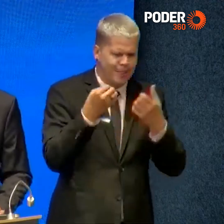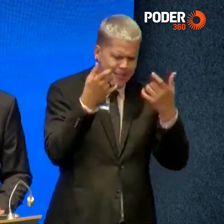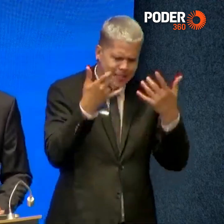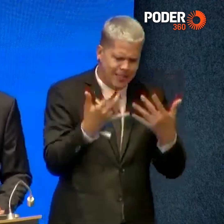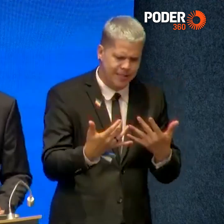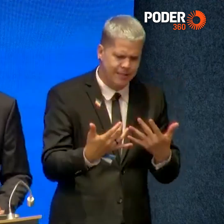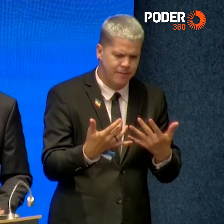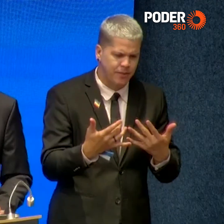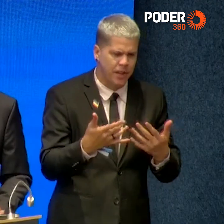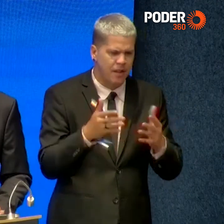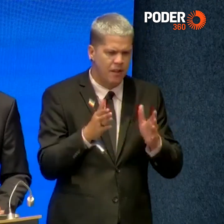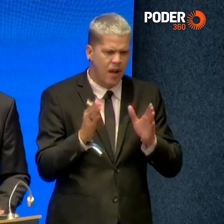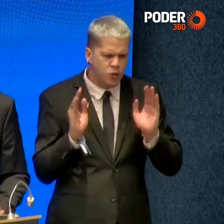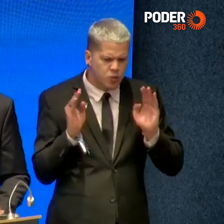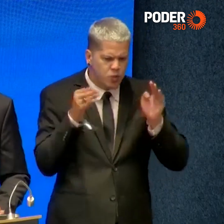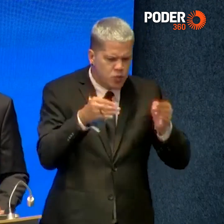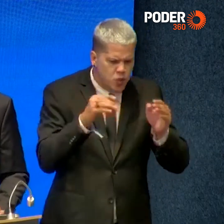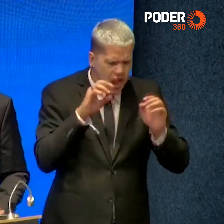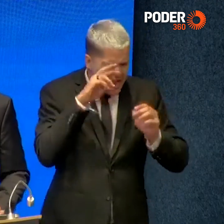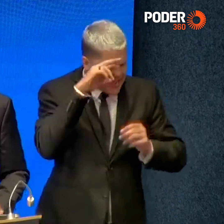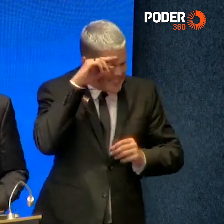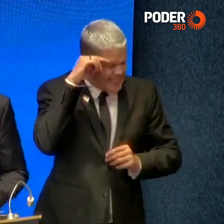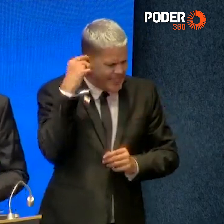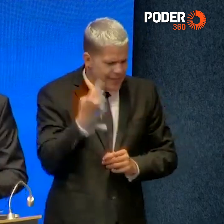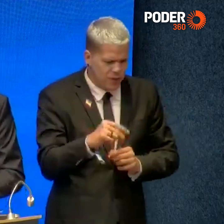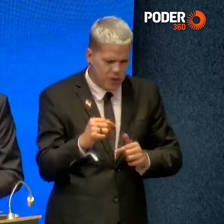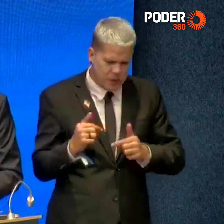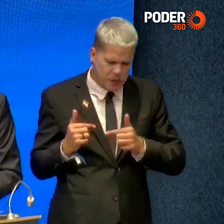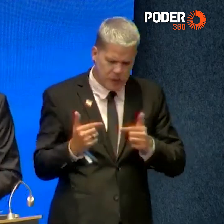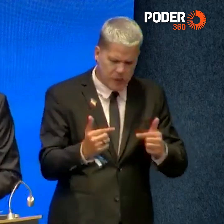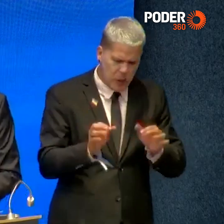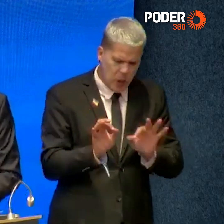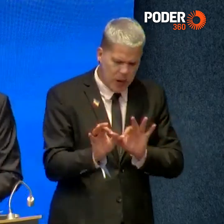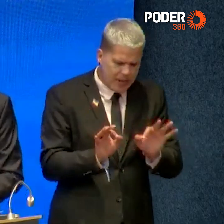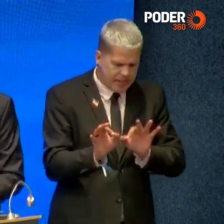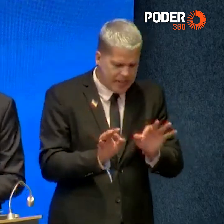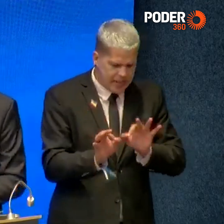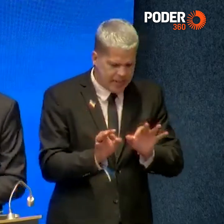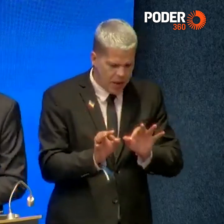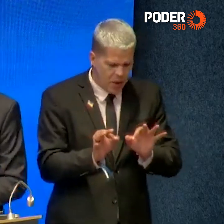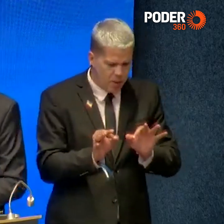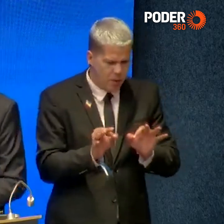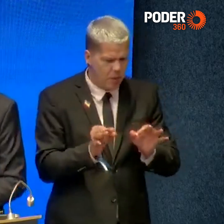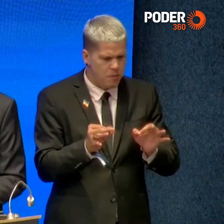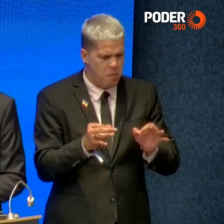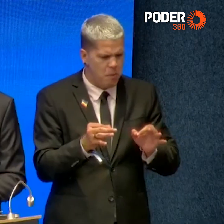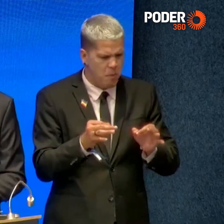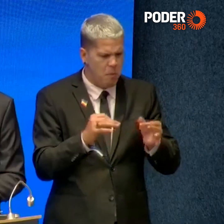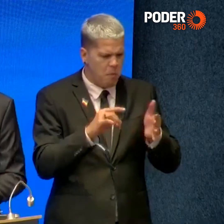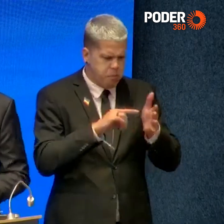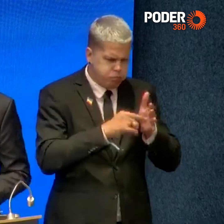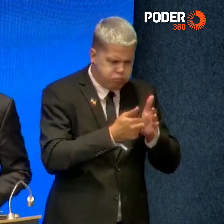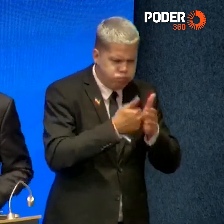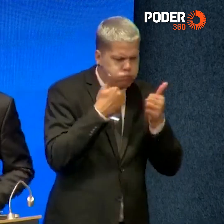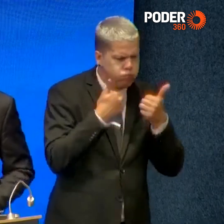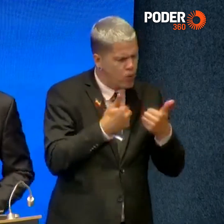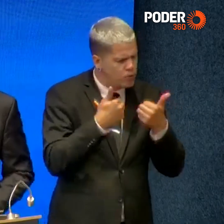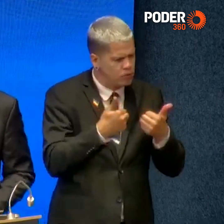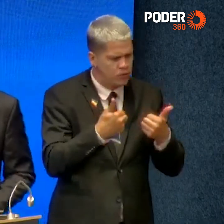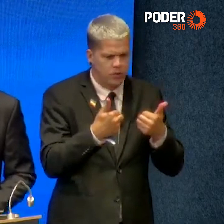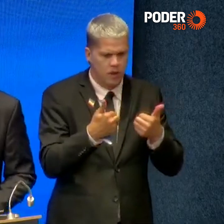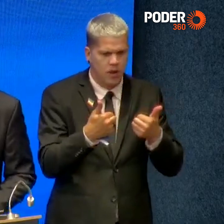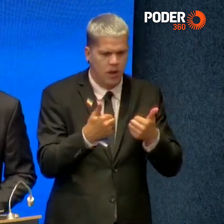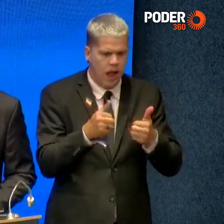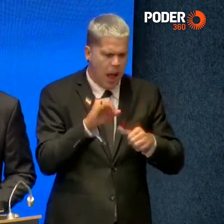o esforço, montagem, todo o nosso esforço, a montagem e implementação de uma agenda positiva, fundada no